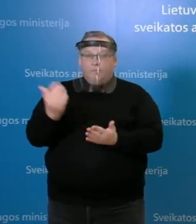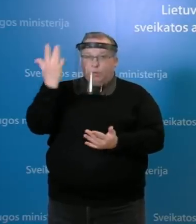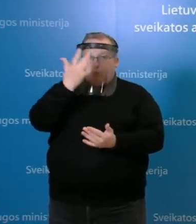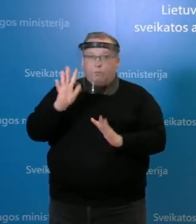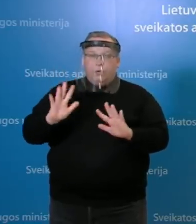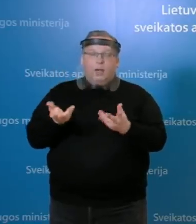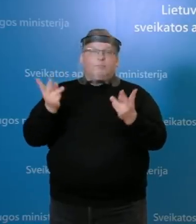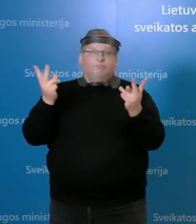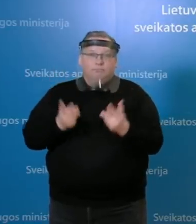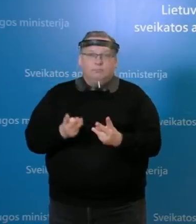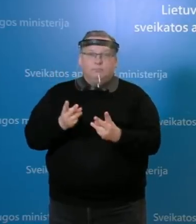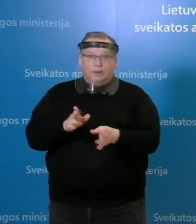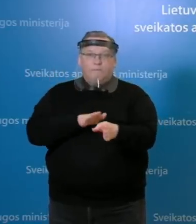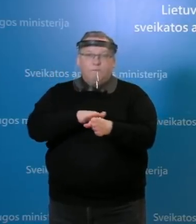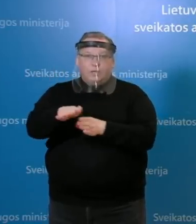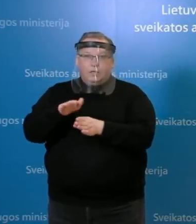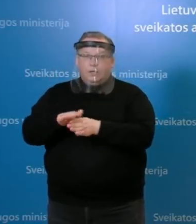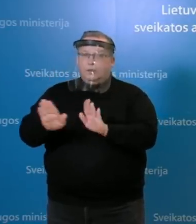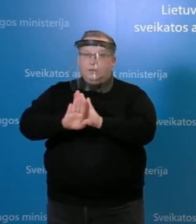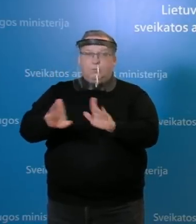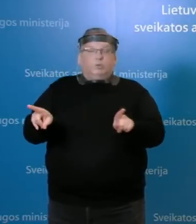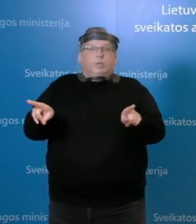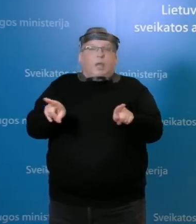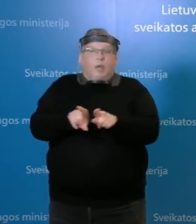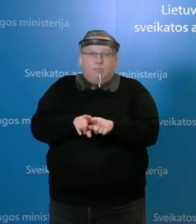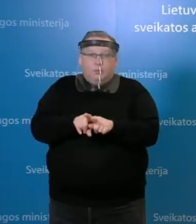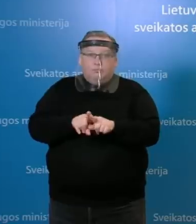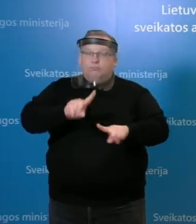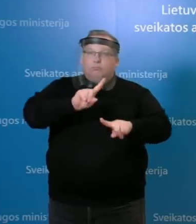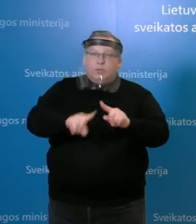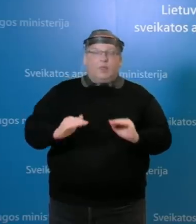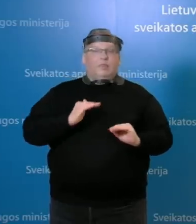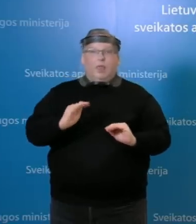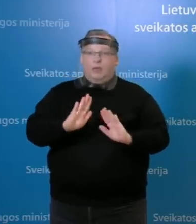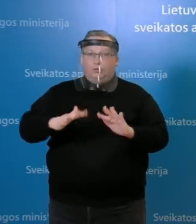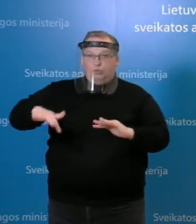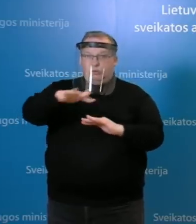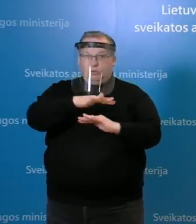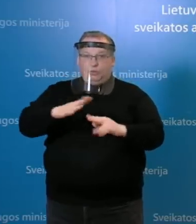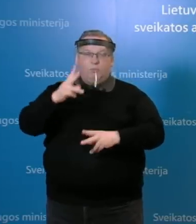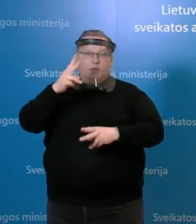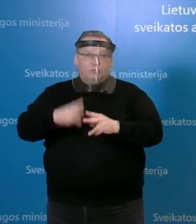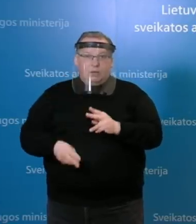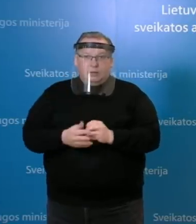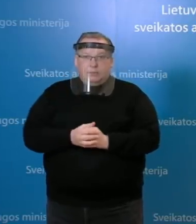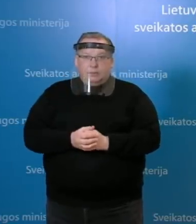nuomonę, ką reikėtų daryti. Ir tai tikrai nebus toks neapgalvotas ir neaiškus visuomeniai sprendimas ir